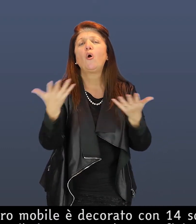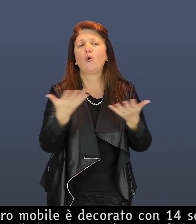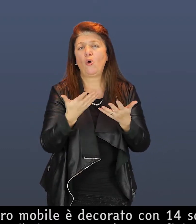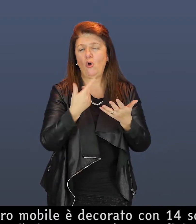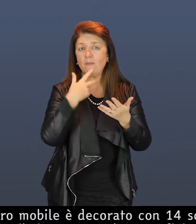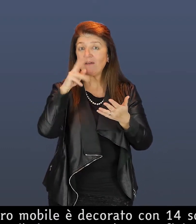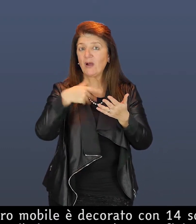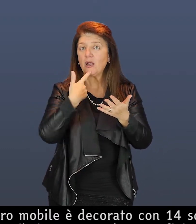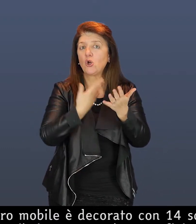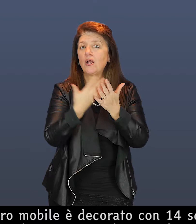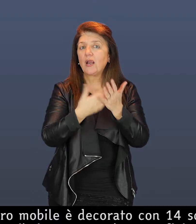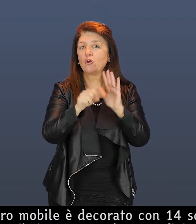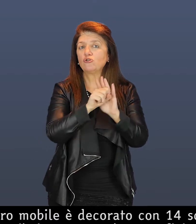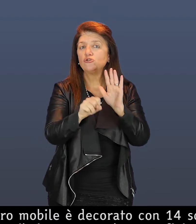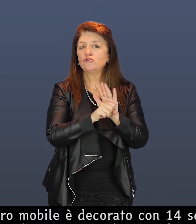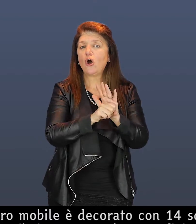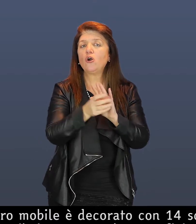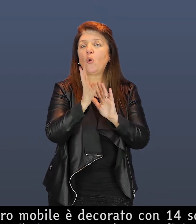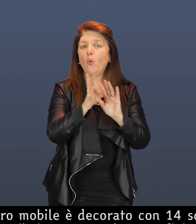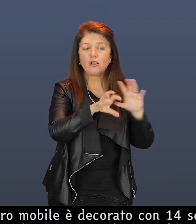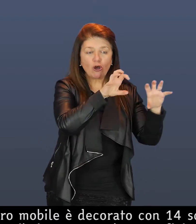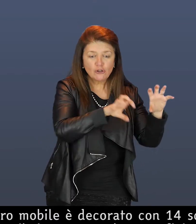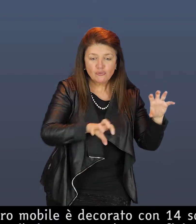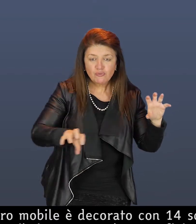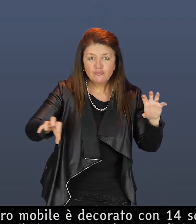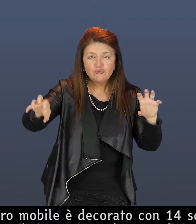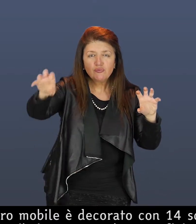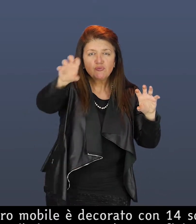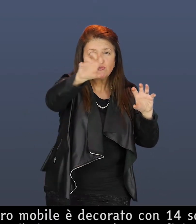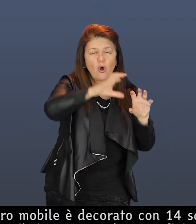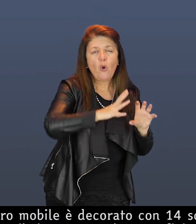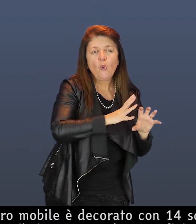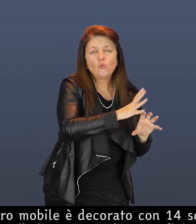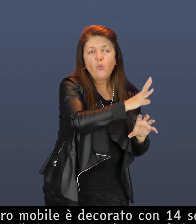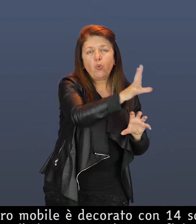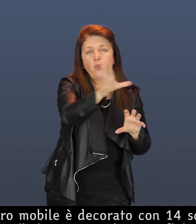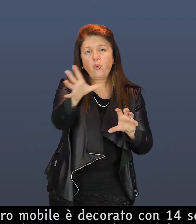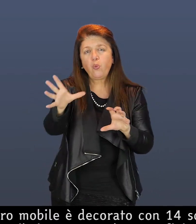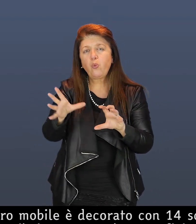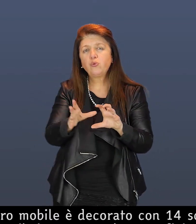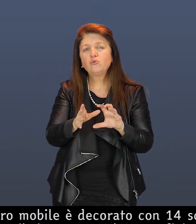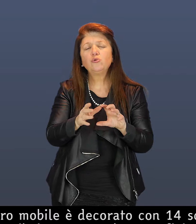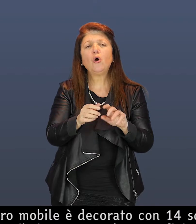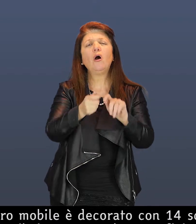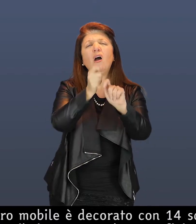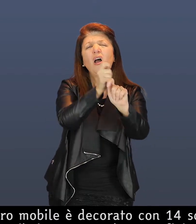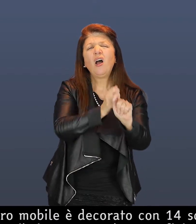realizzate con intarsi in avorio, tartaruga e madreperla che si incastrano su un